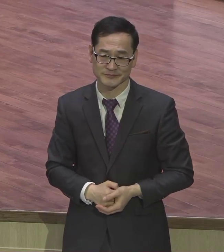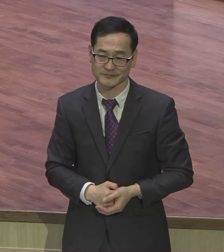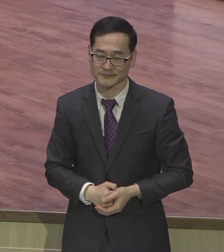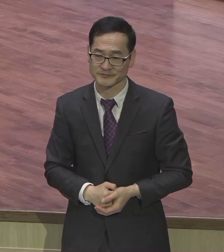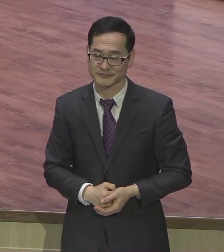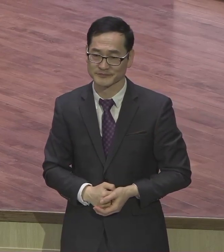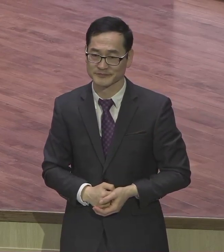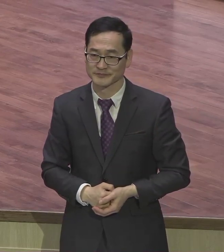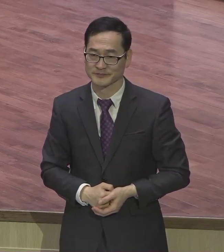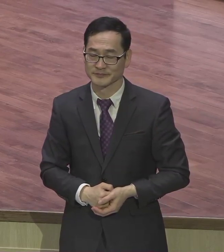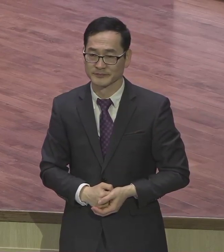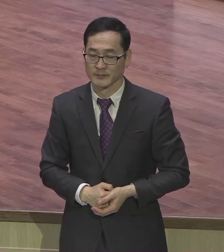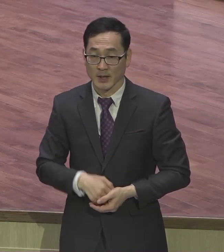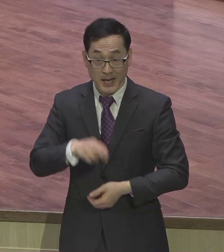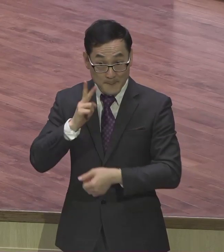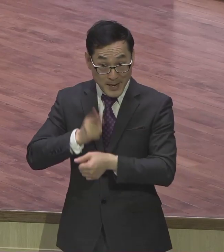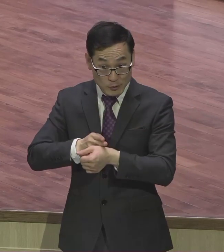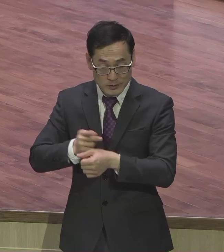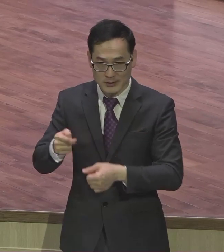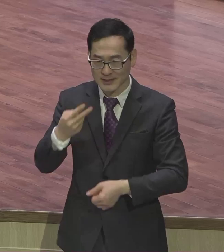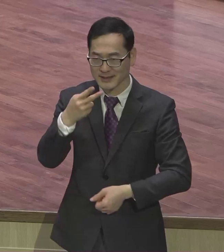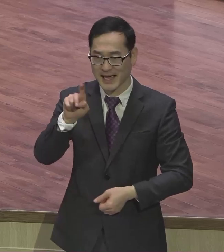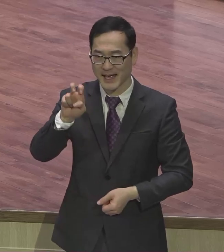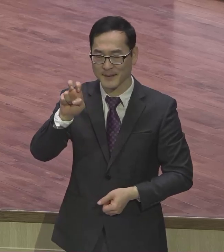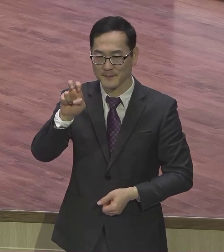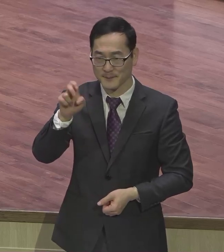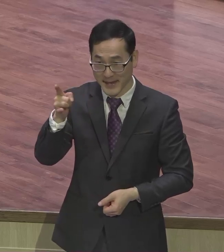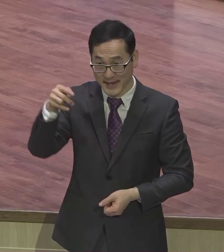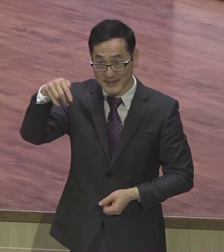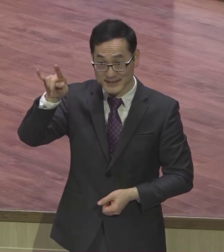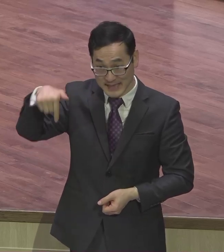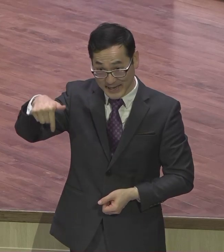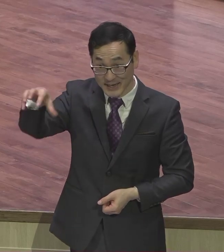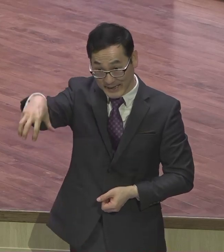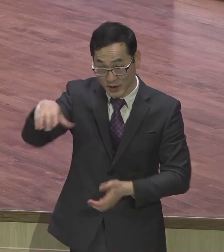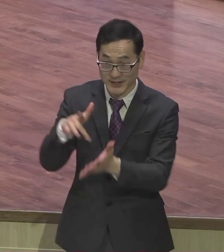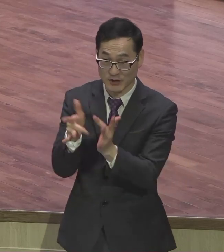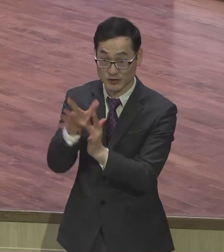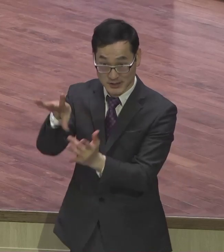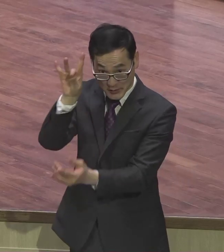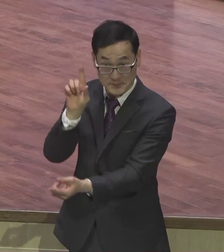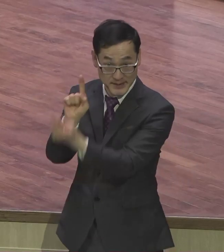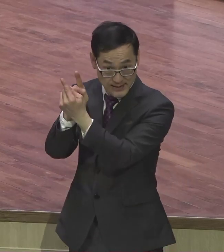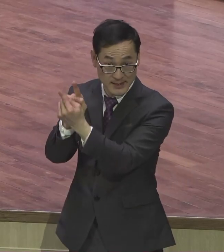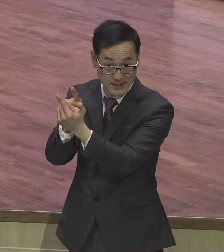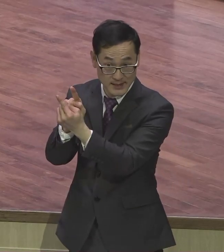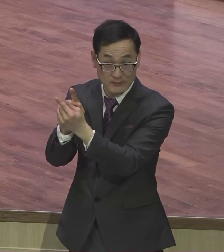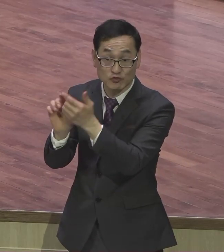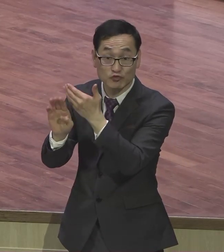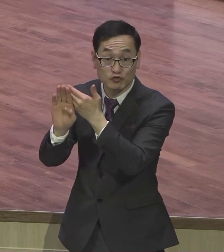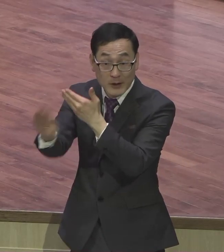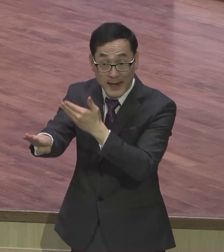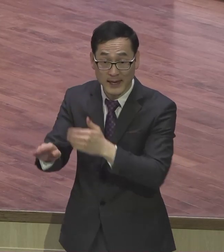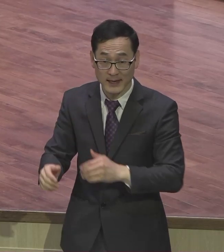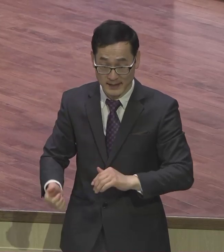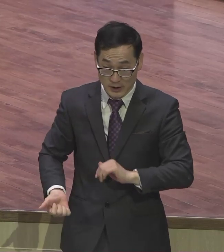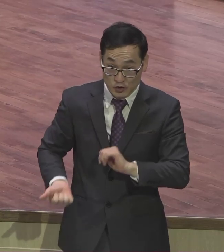바울은 다메식에서 예수의 수를 만난 이후에 이미 죽음에 대해서 초월한 상태로